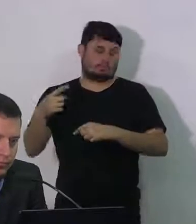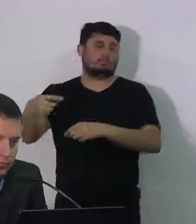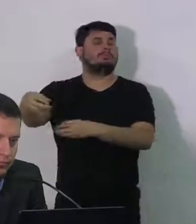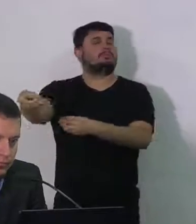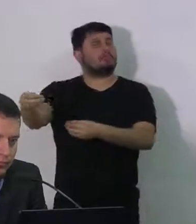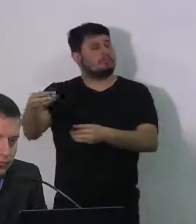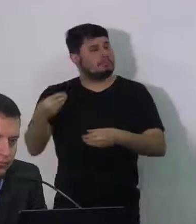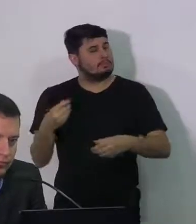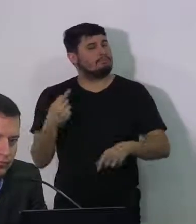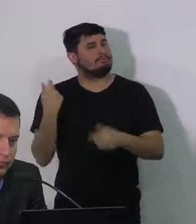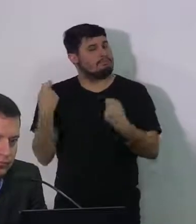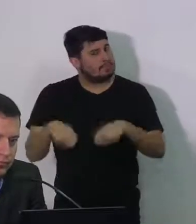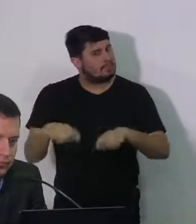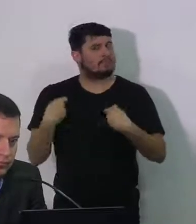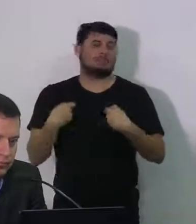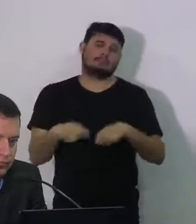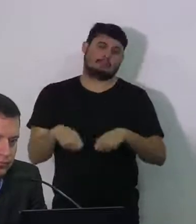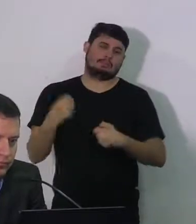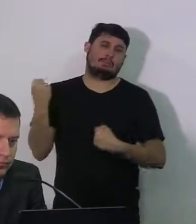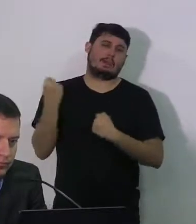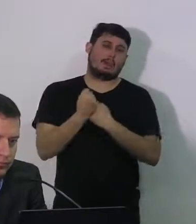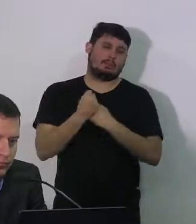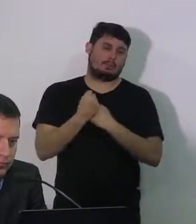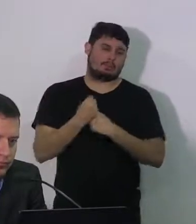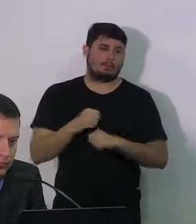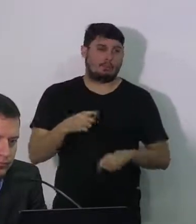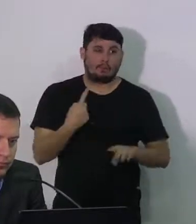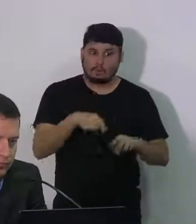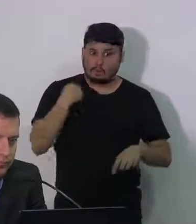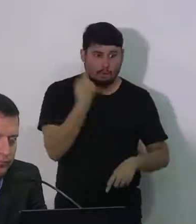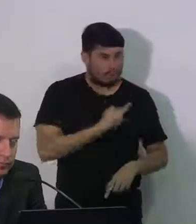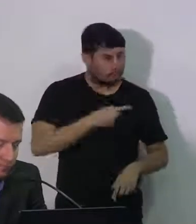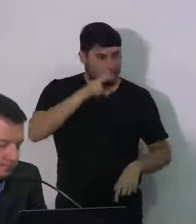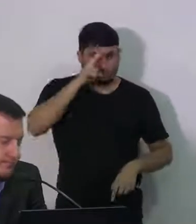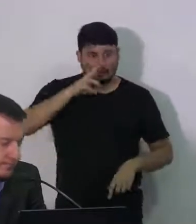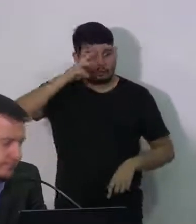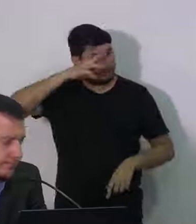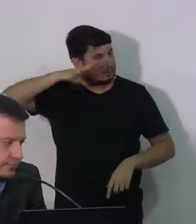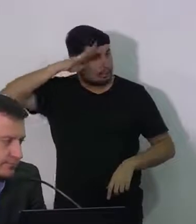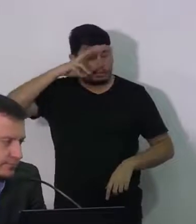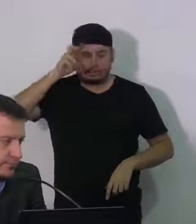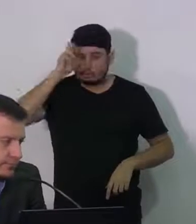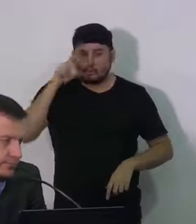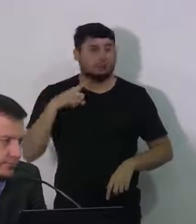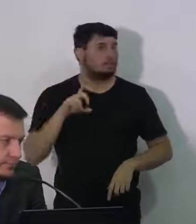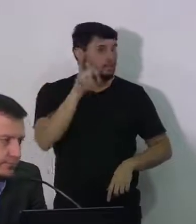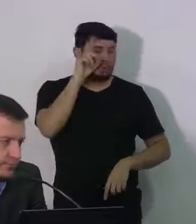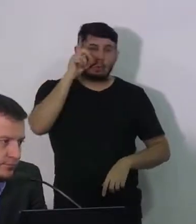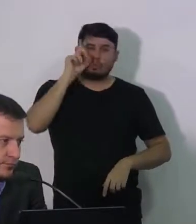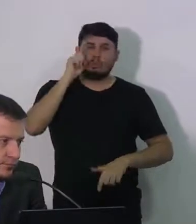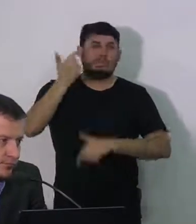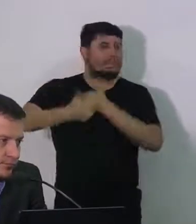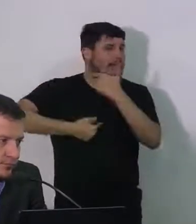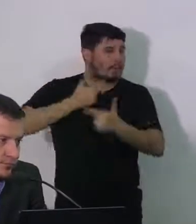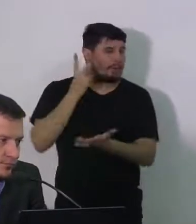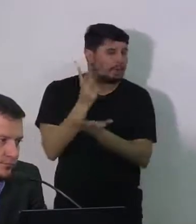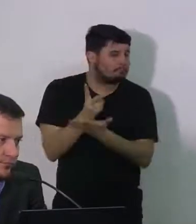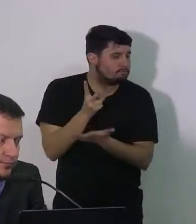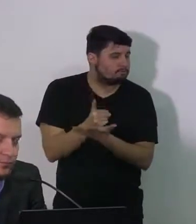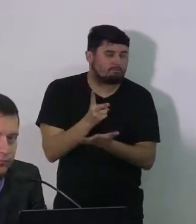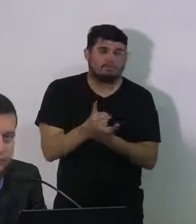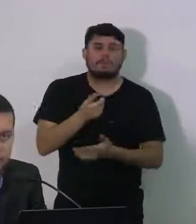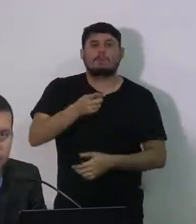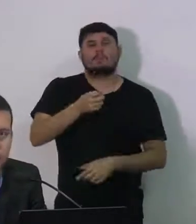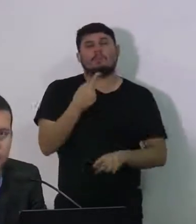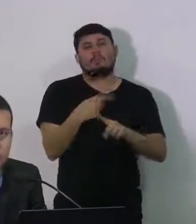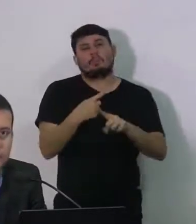como a gente tem feito sem escolher o dia da semana porque ninguém mais sabe quando é domingo ou segunda-feira nós estamos trabalhando para poder garantir